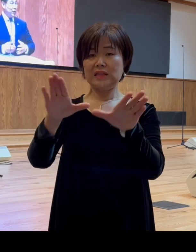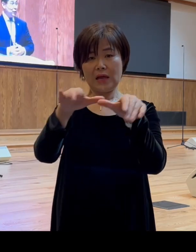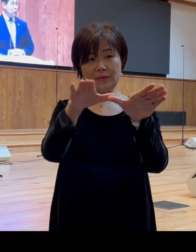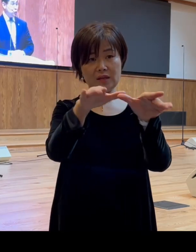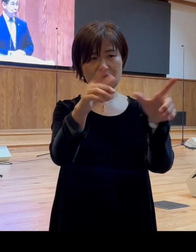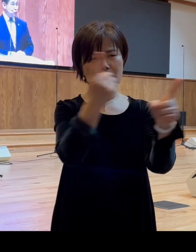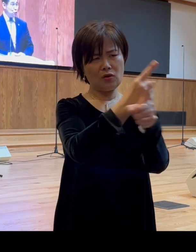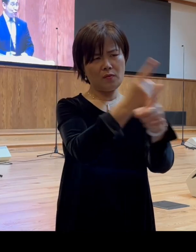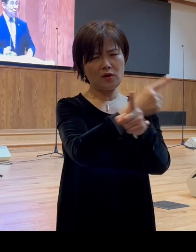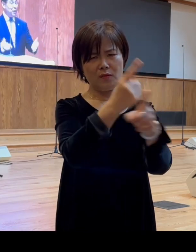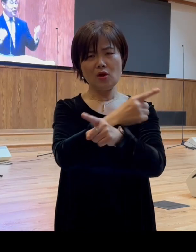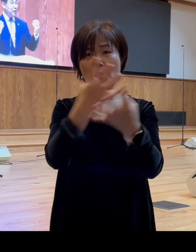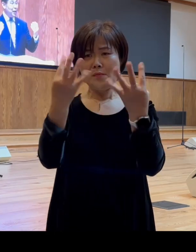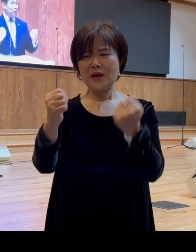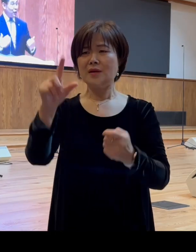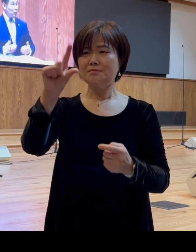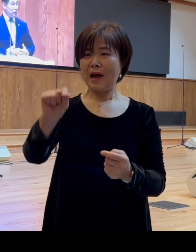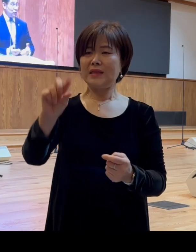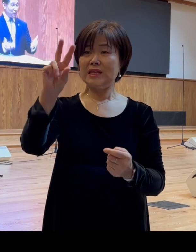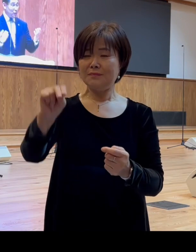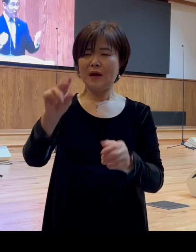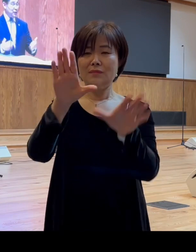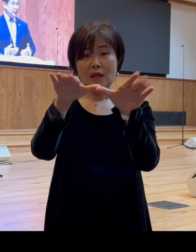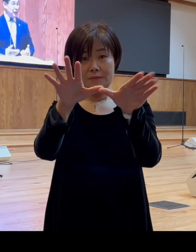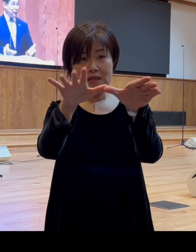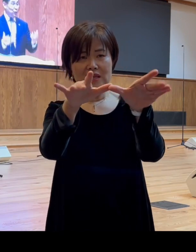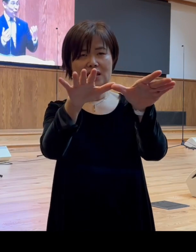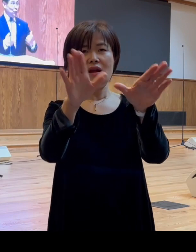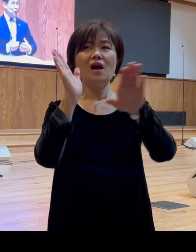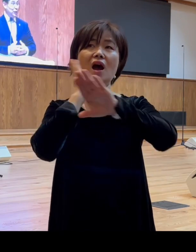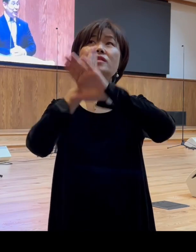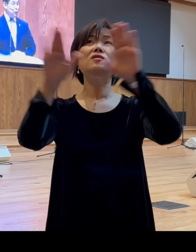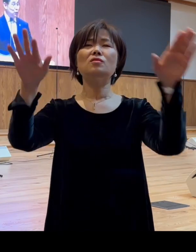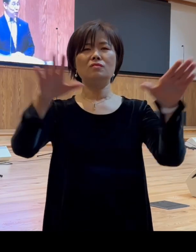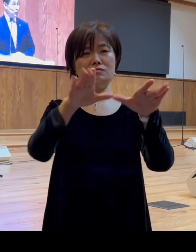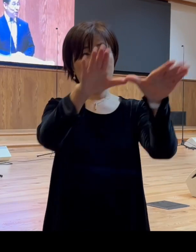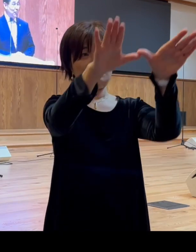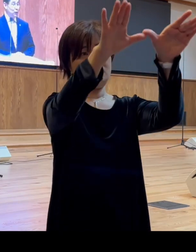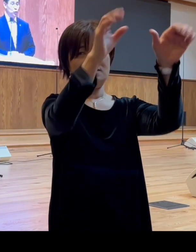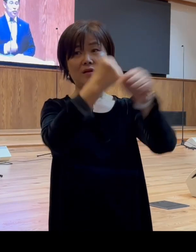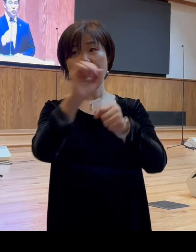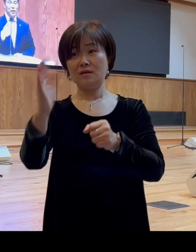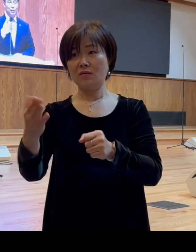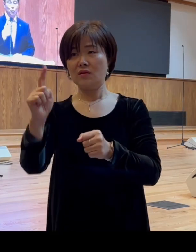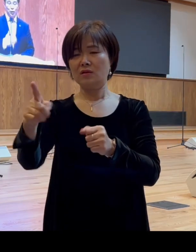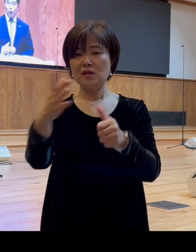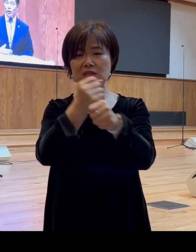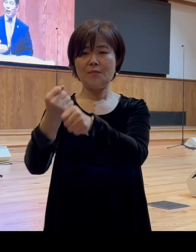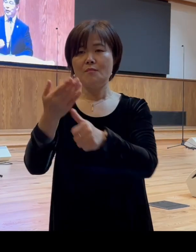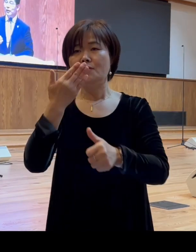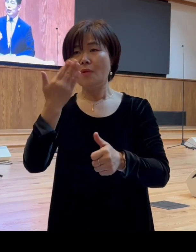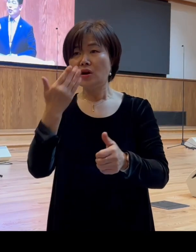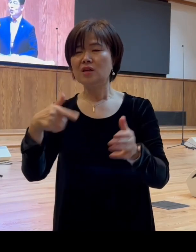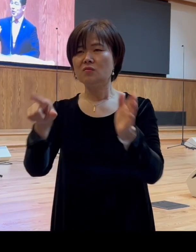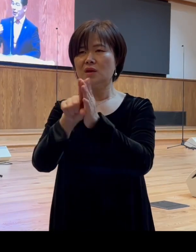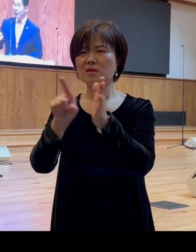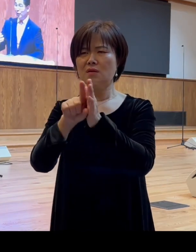주어서 수만 마리의 나비가 하늘로 날아오르고 또 그것을 잡아먹기 위한 어떤 새들의 수천